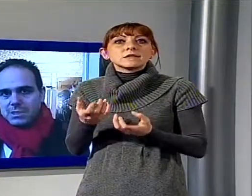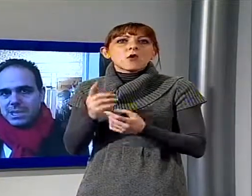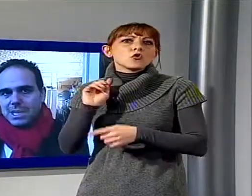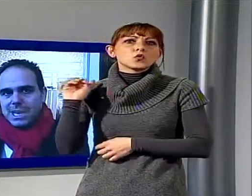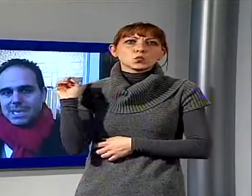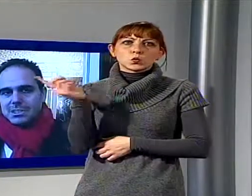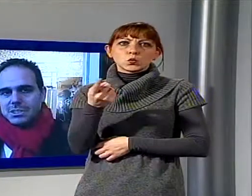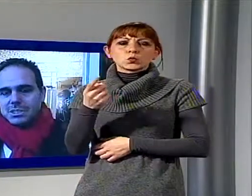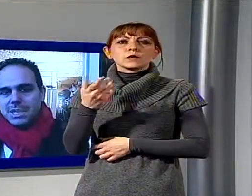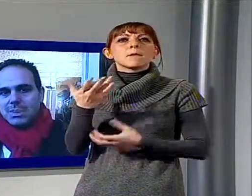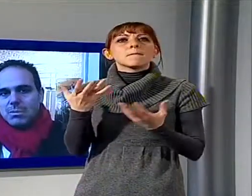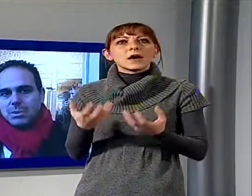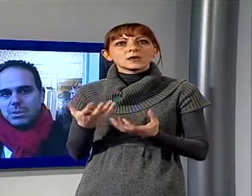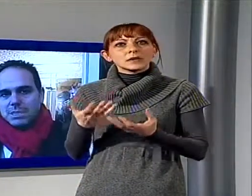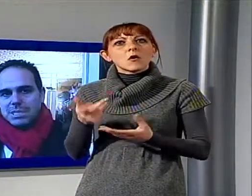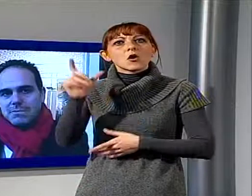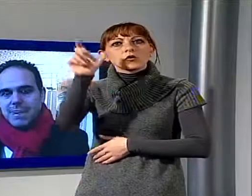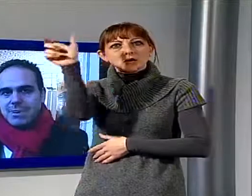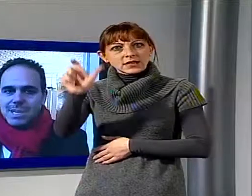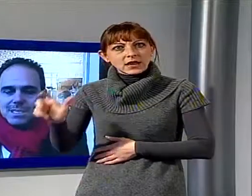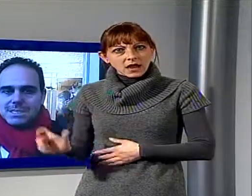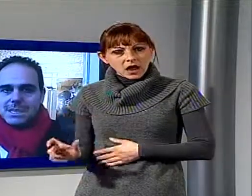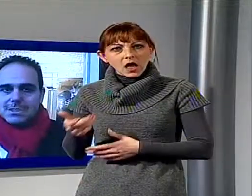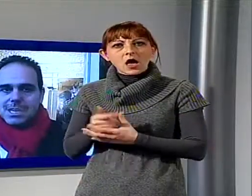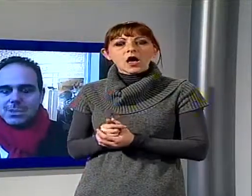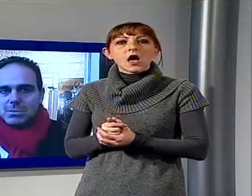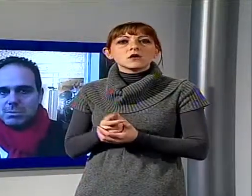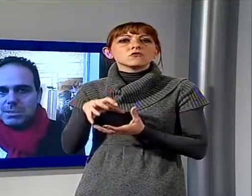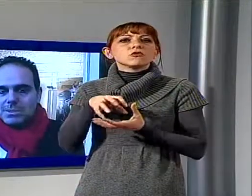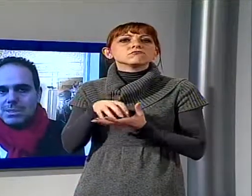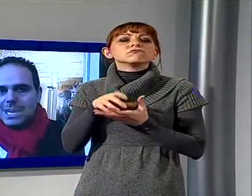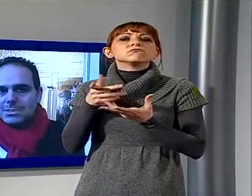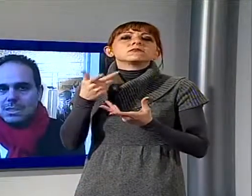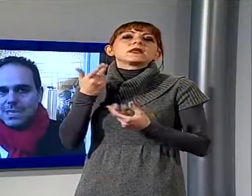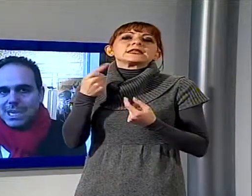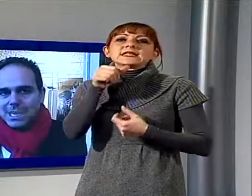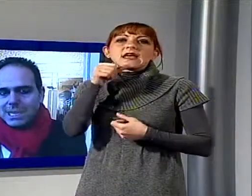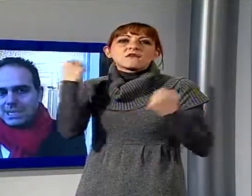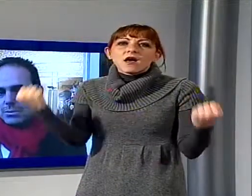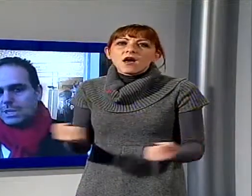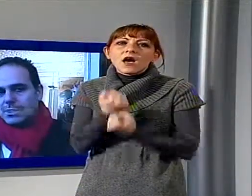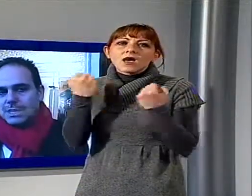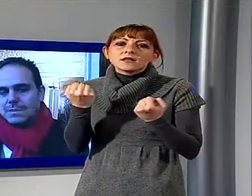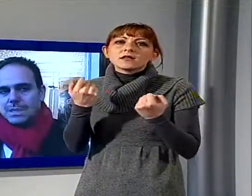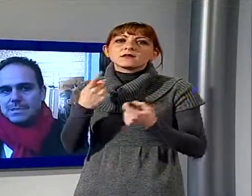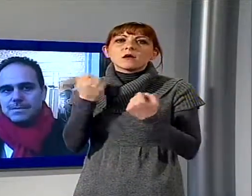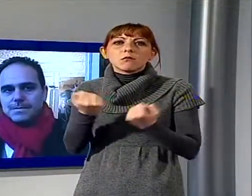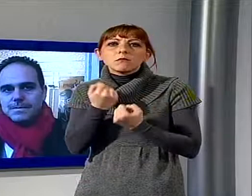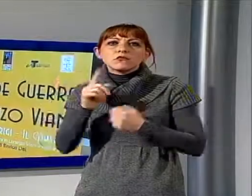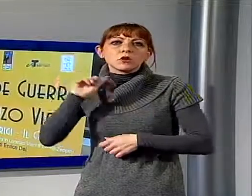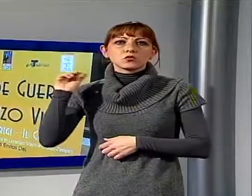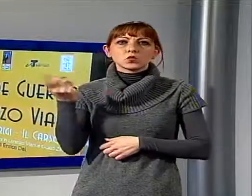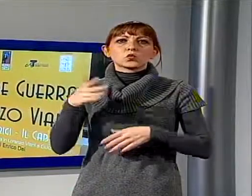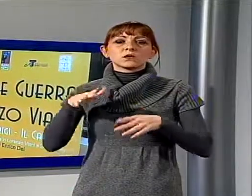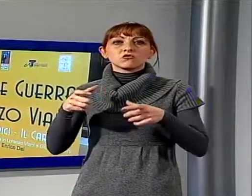c'è la necessità, l'obbligo di salvarlo, anzi di rilanciarlo come momento di rilancio di tutta la città di Vareggio.